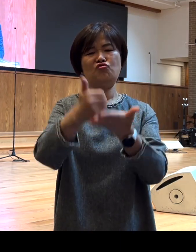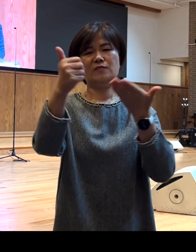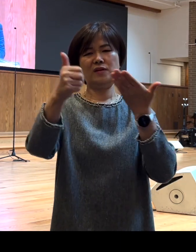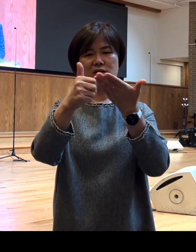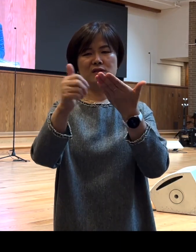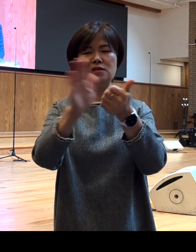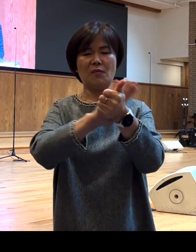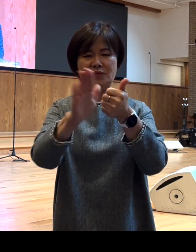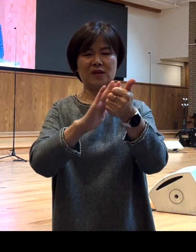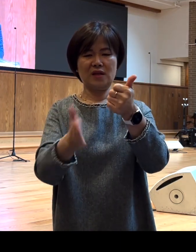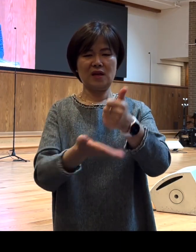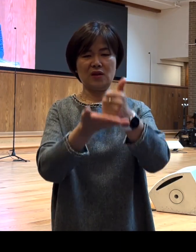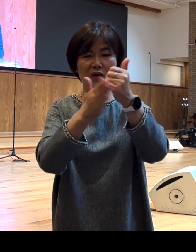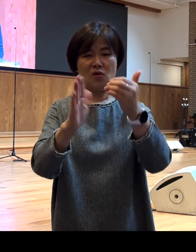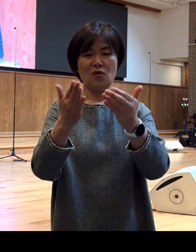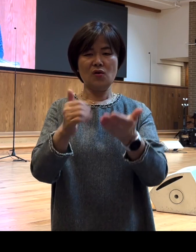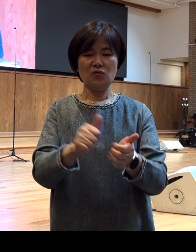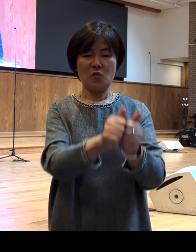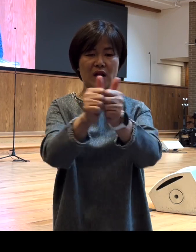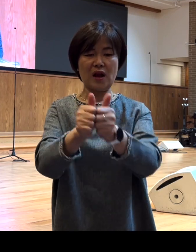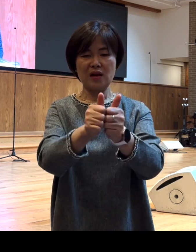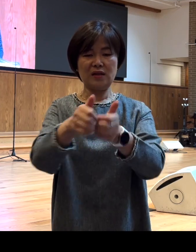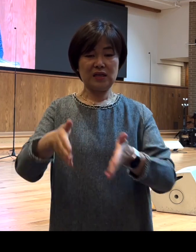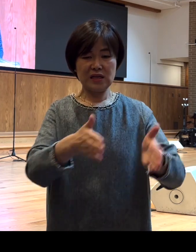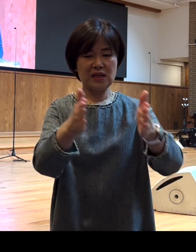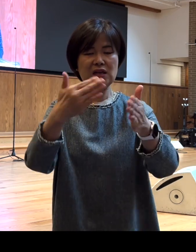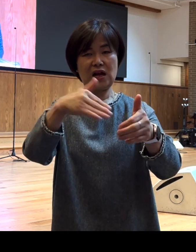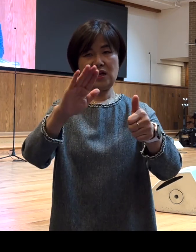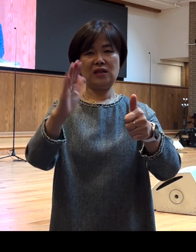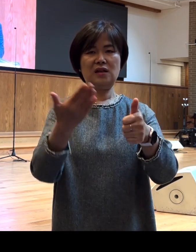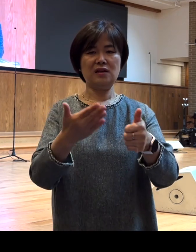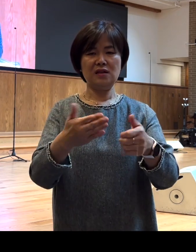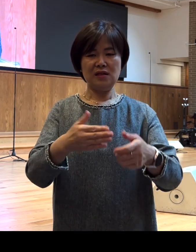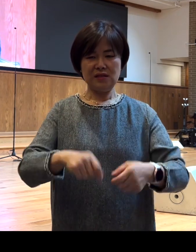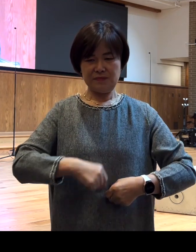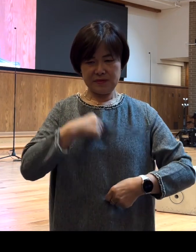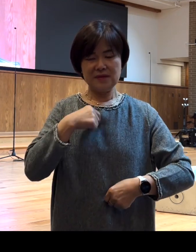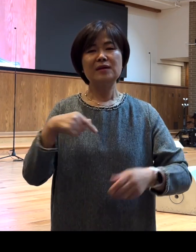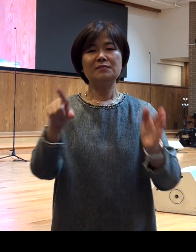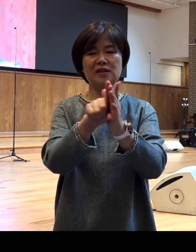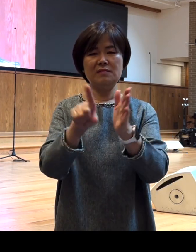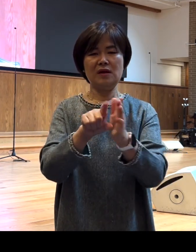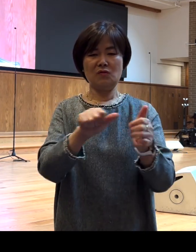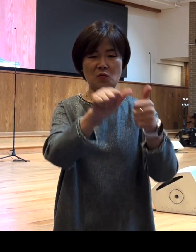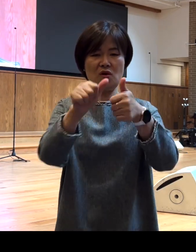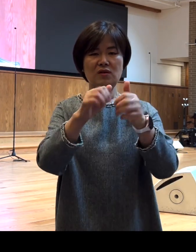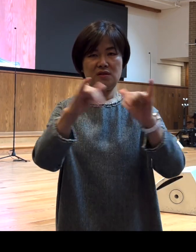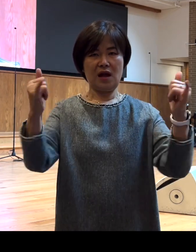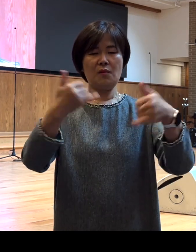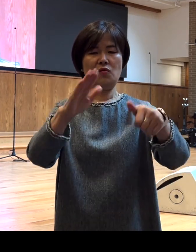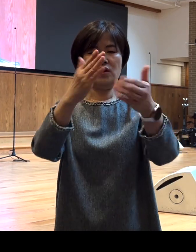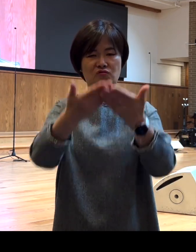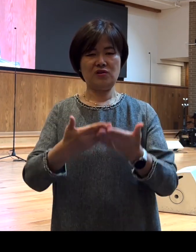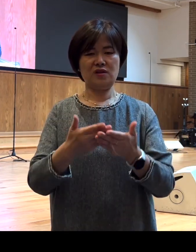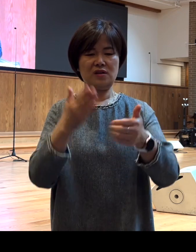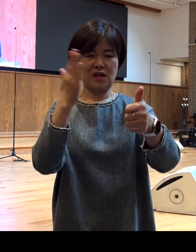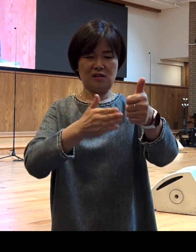주님의 길에 동행하는 신실한 믿음의 동역자들 보내주시기를 주님의 이름으로 간절히 추건합니다